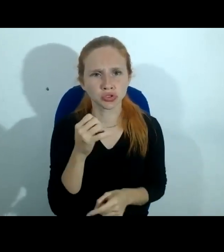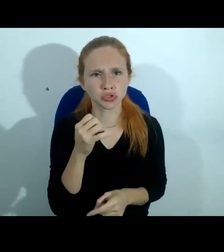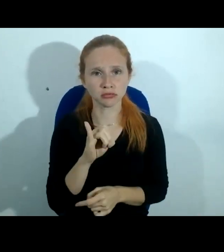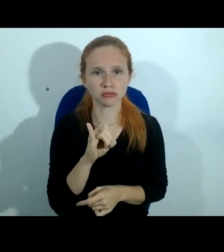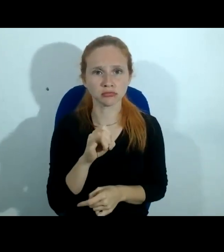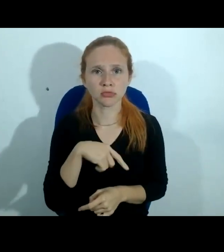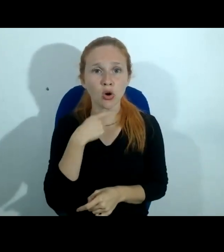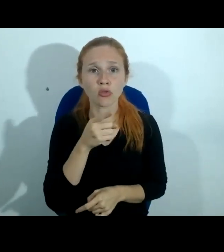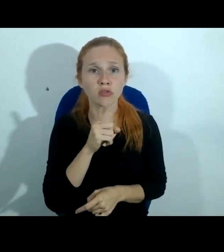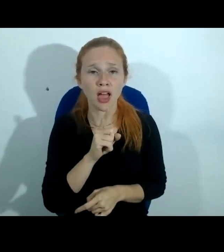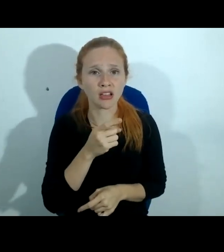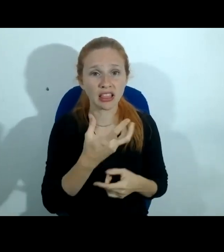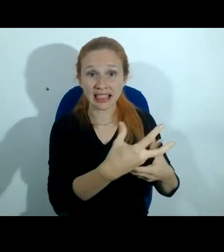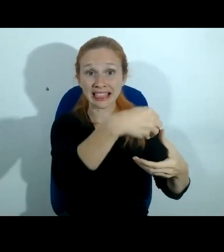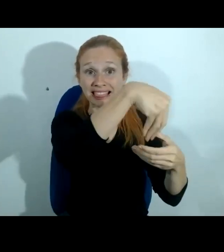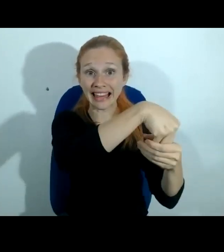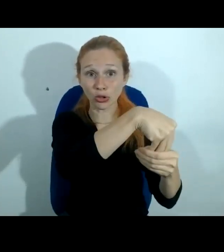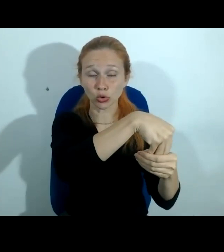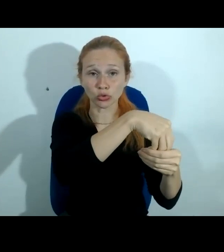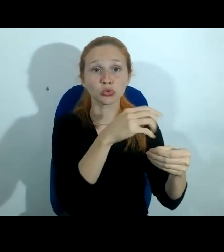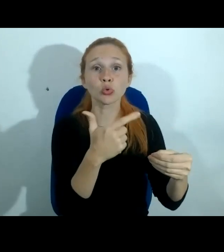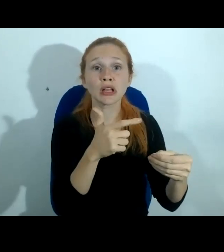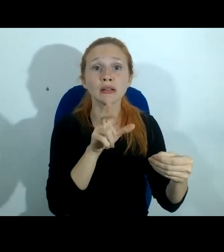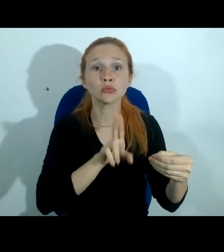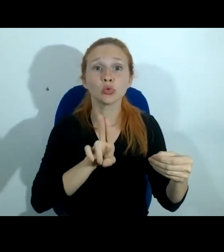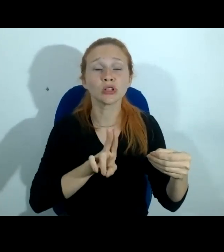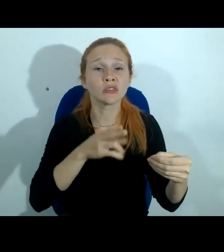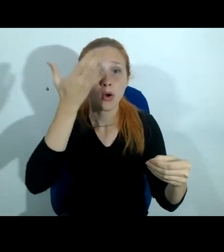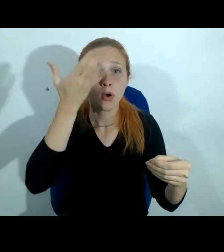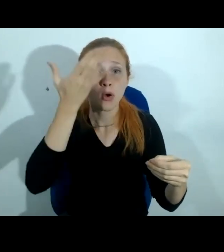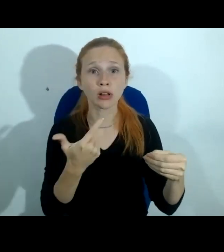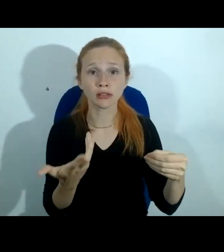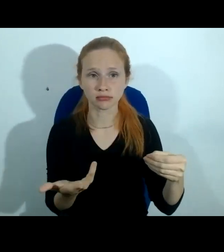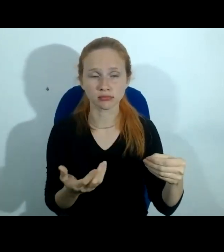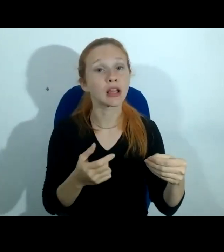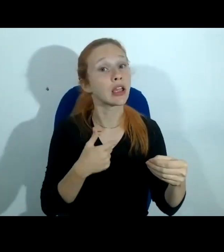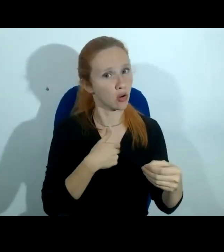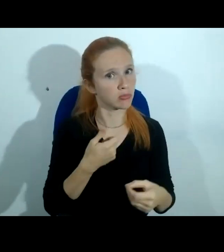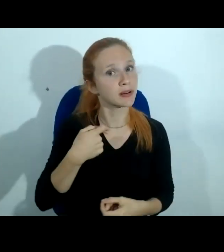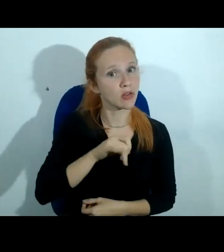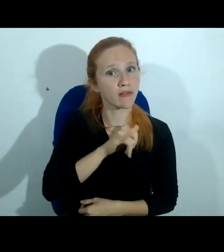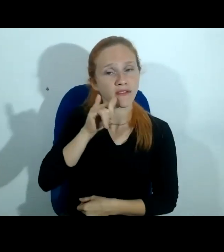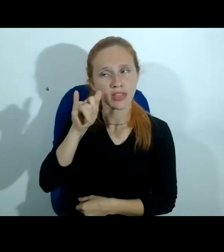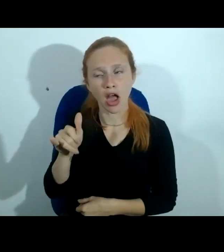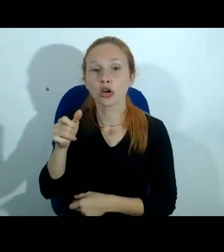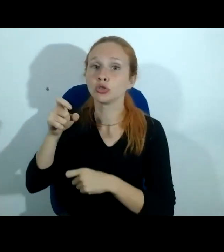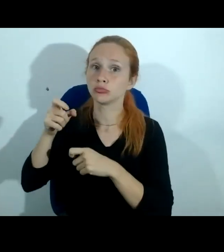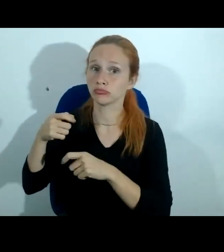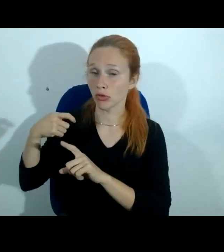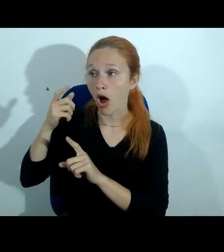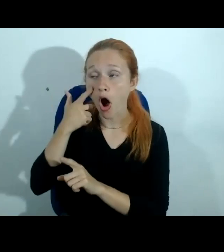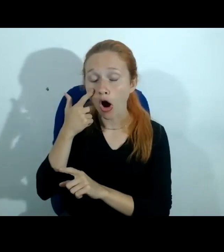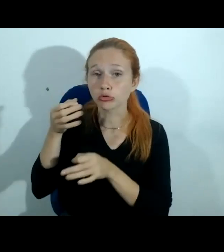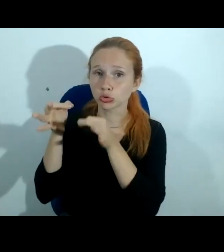conseguir demonstrar ao juiz a utilidade disso então tem que provar olha só há notícias segundo uma testemunha que o estupro foi filmado pelo